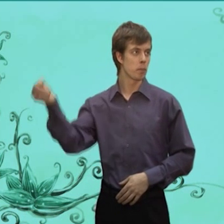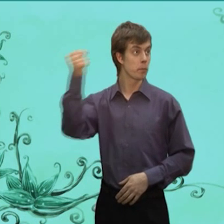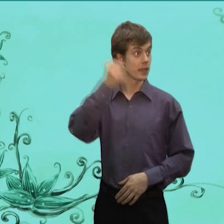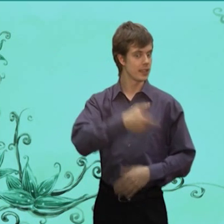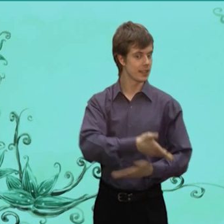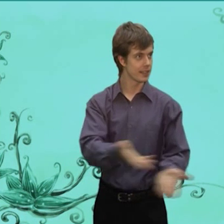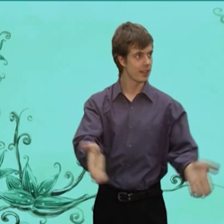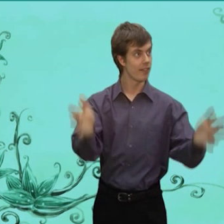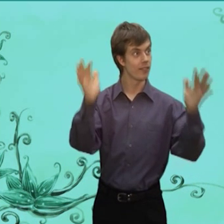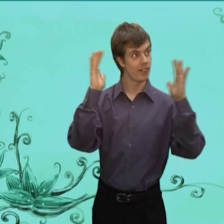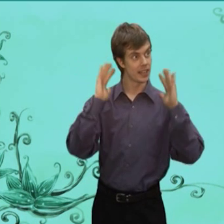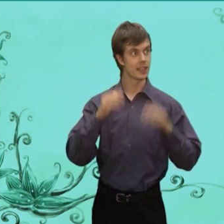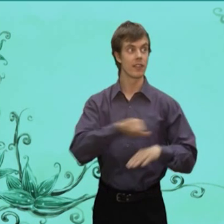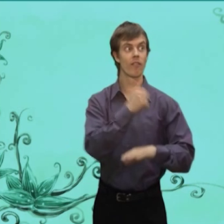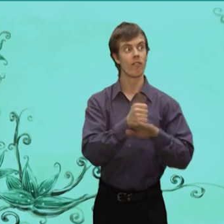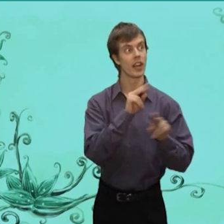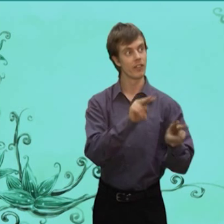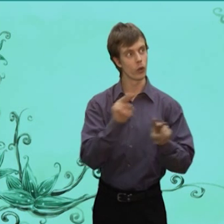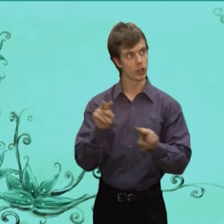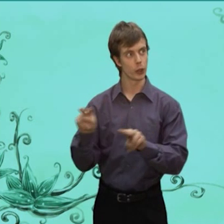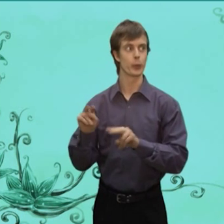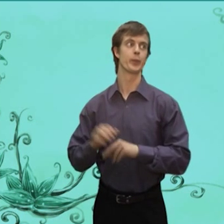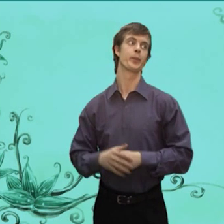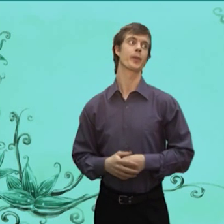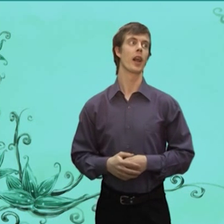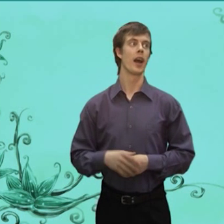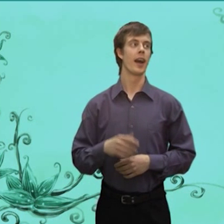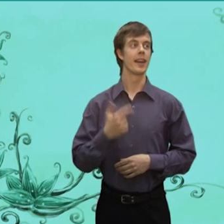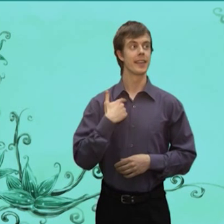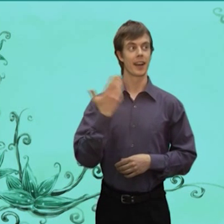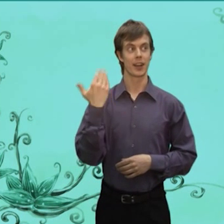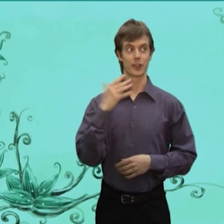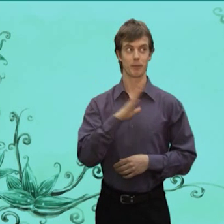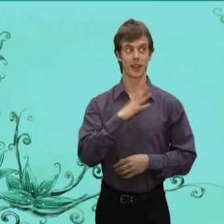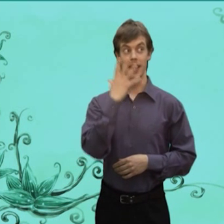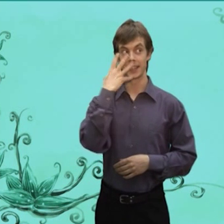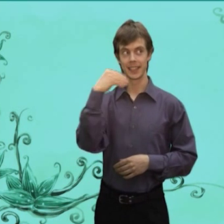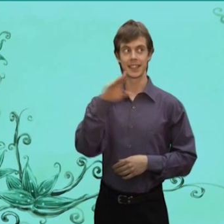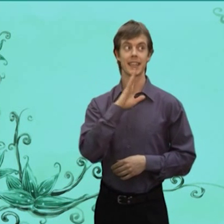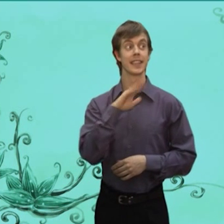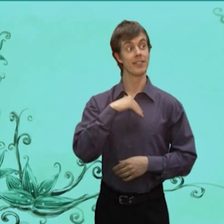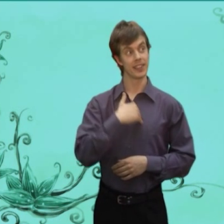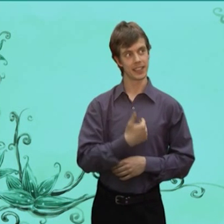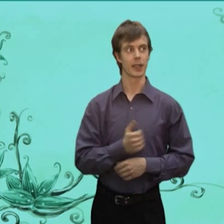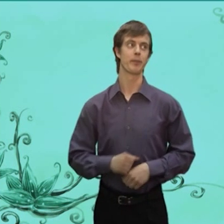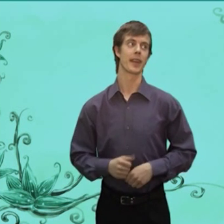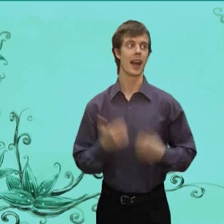Он Прислан К нам В лес Воеводою Я раньше Лисица-девица Была